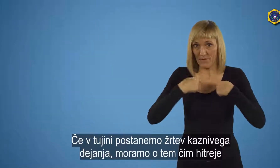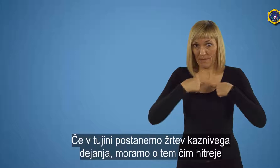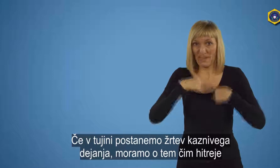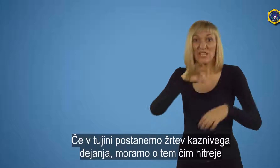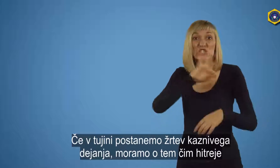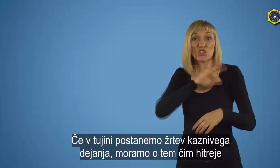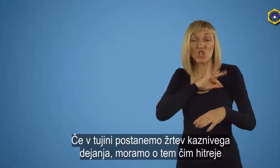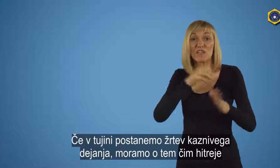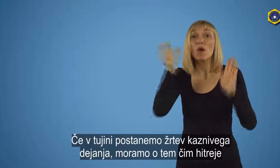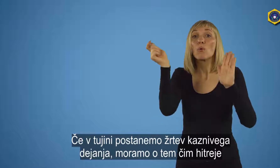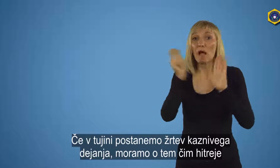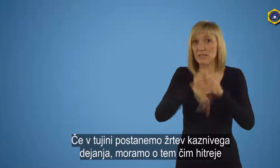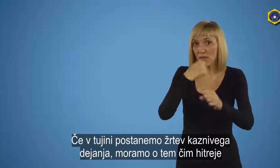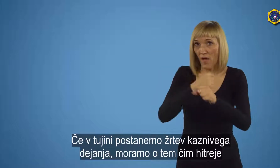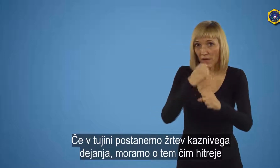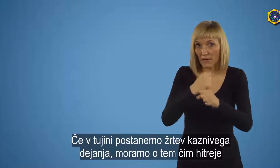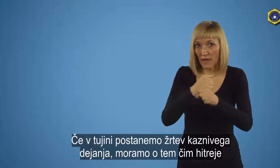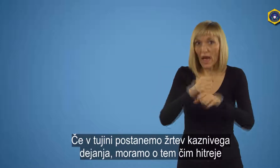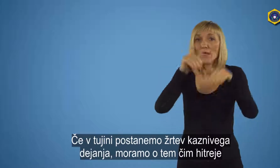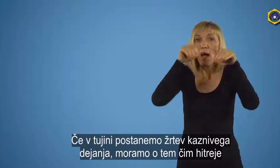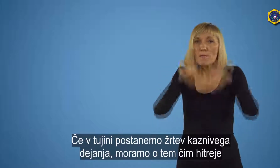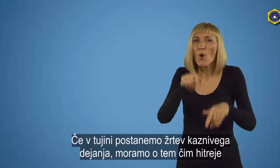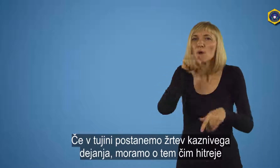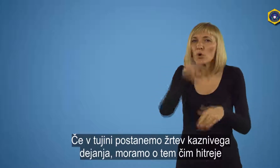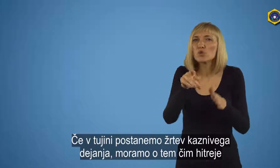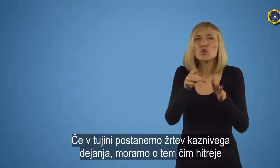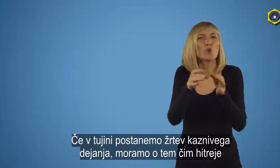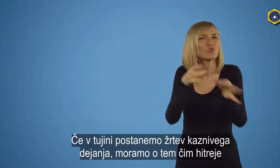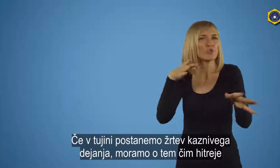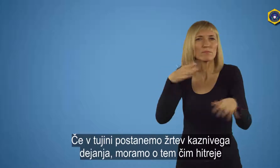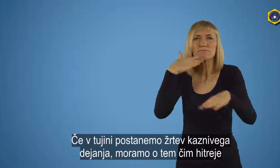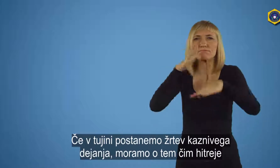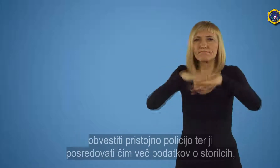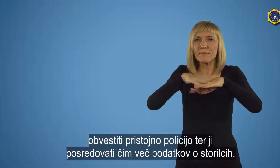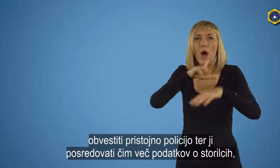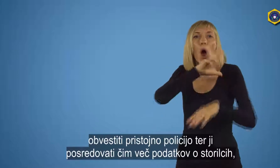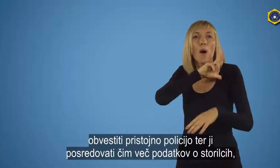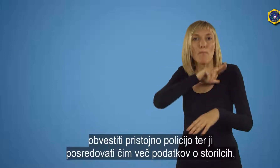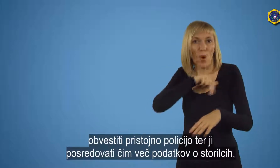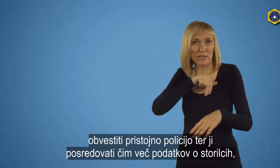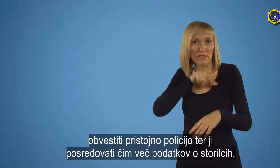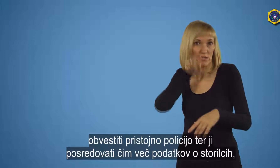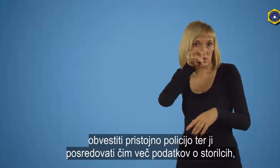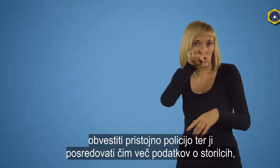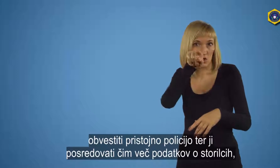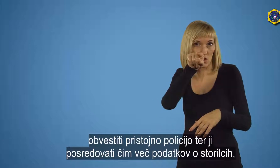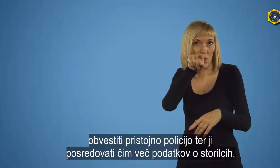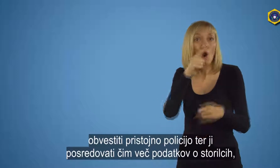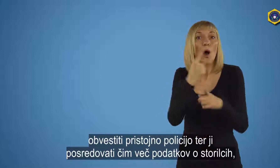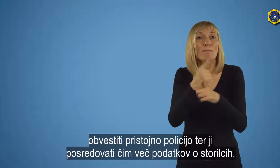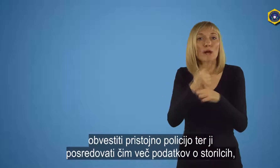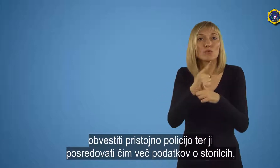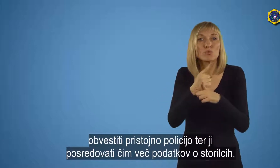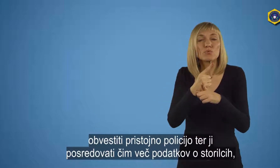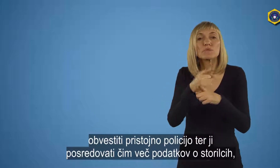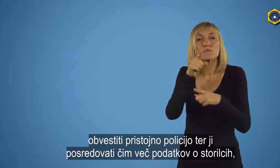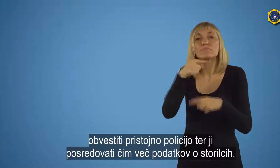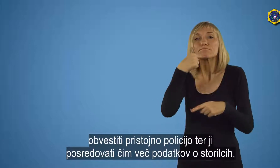kaznivega dejanja, moramo o tem čim hitreje obvestiti pristojno policijo, ter ji posredovati čim več podatkov v